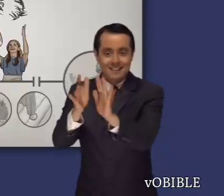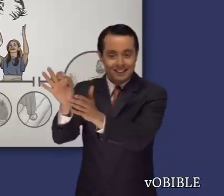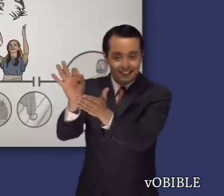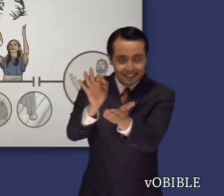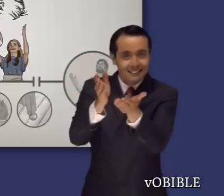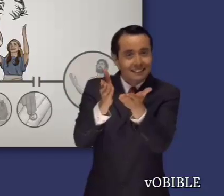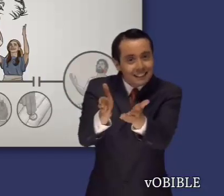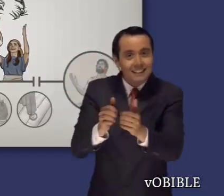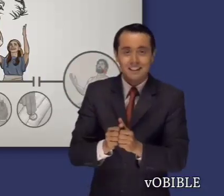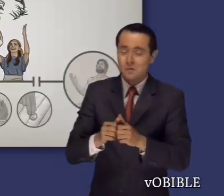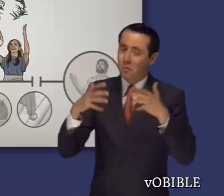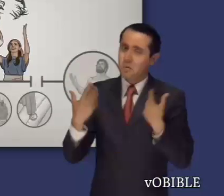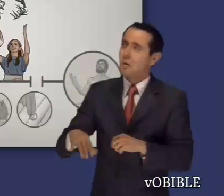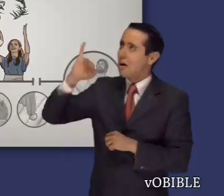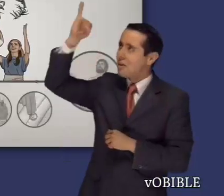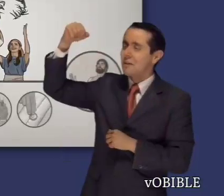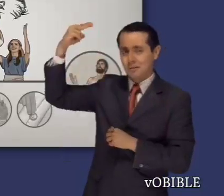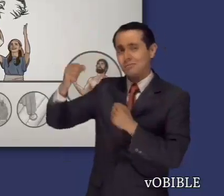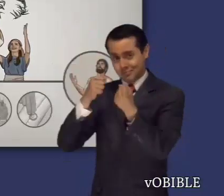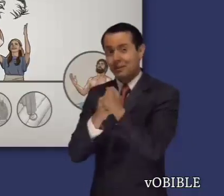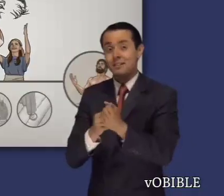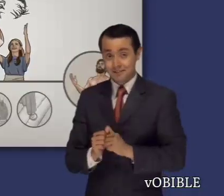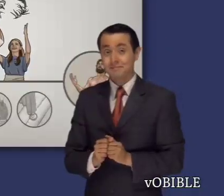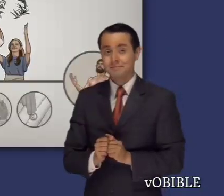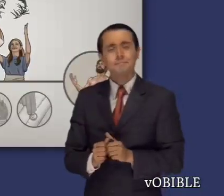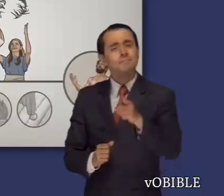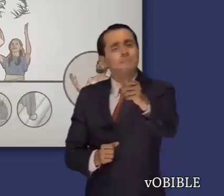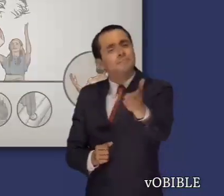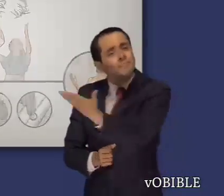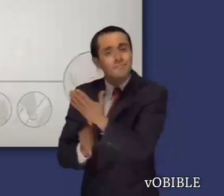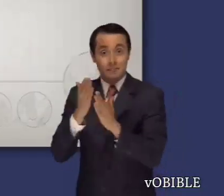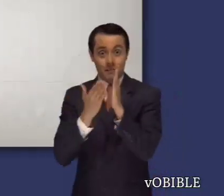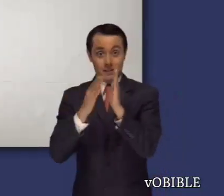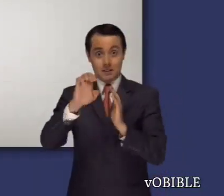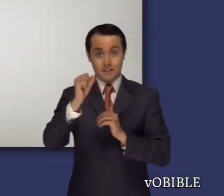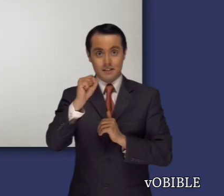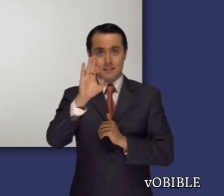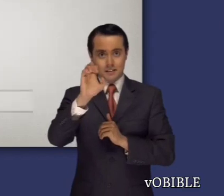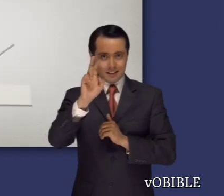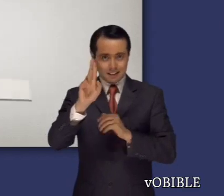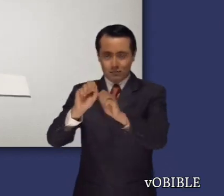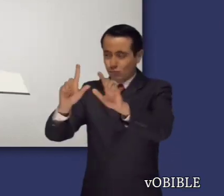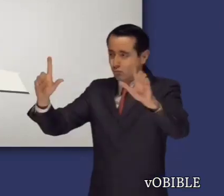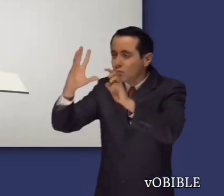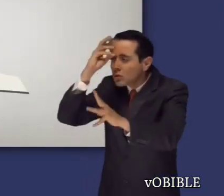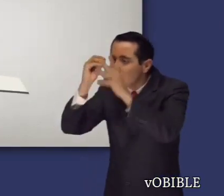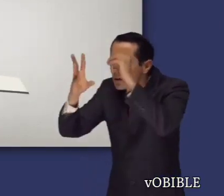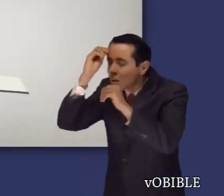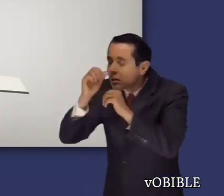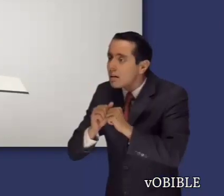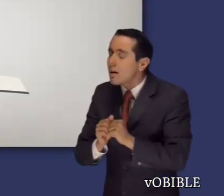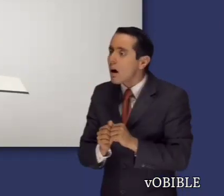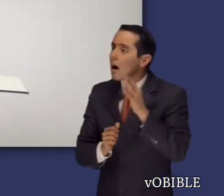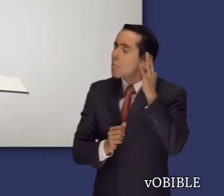judíos una aplastante victoria, y así protegió a la familia de la que vendría el Mesías. Cuando lea este libro,